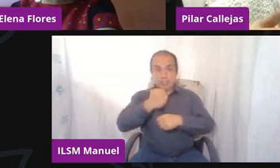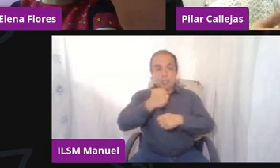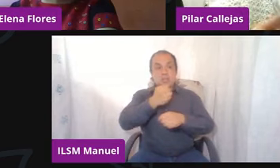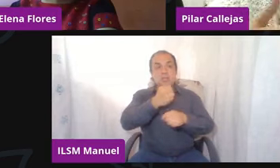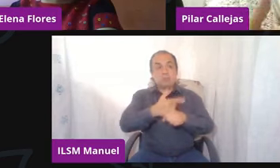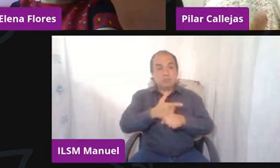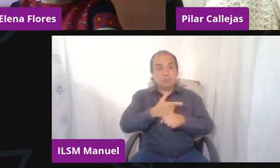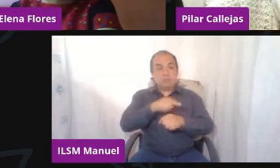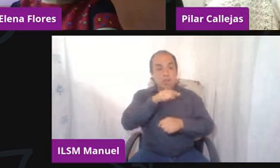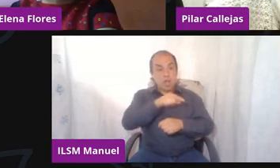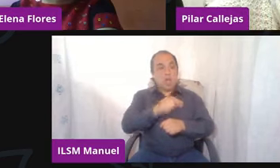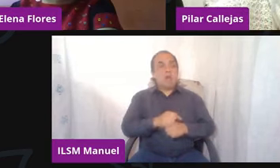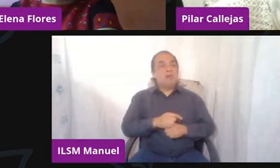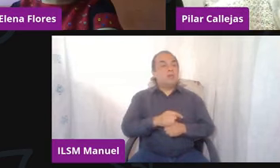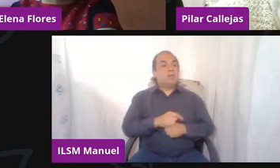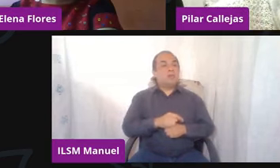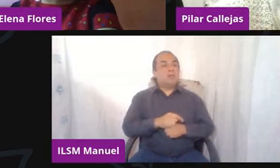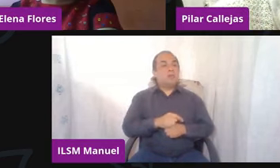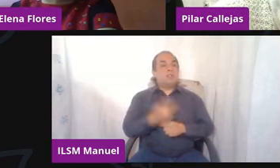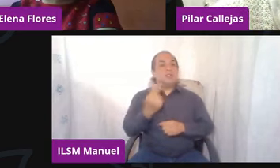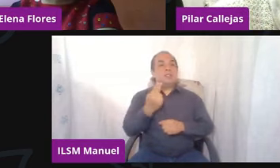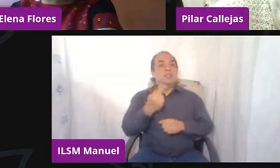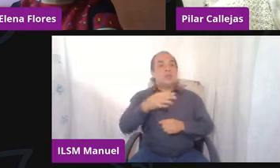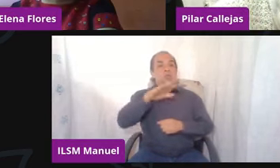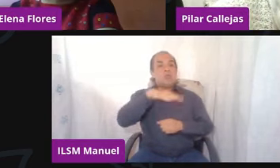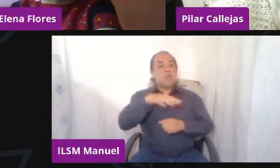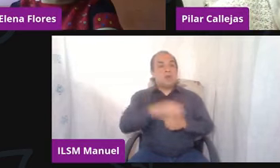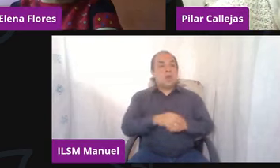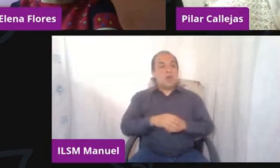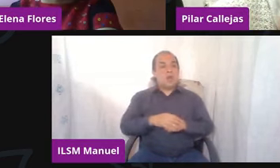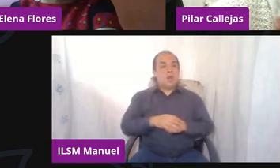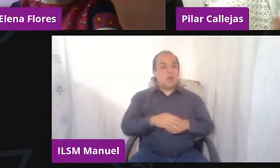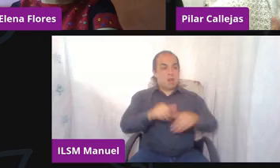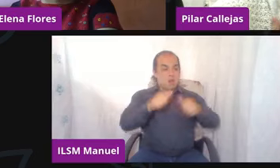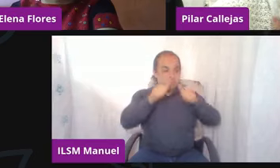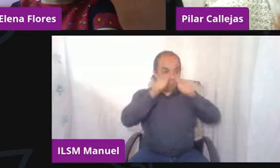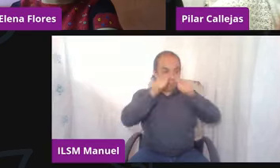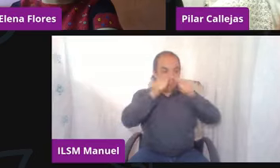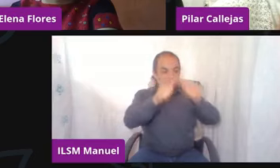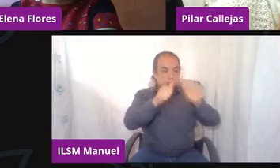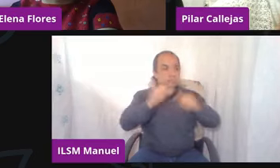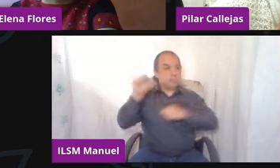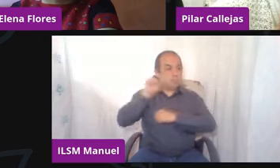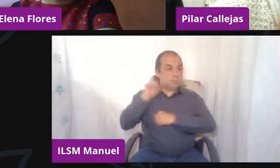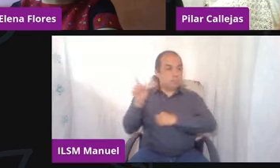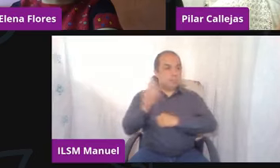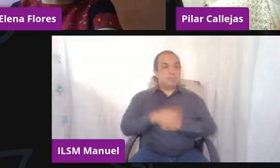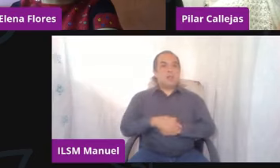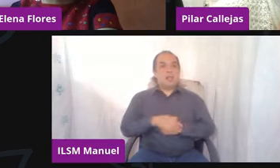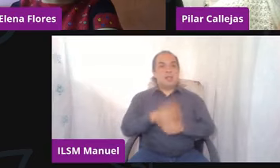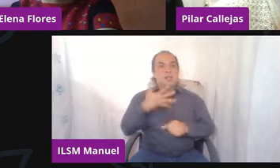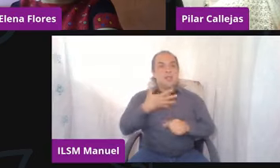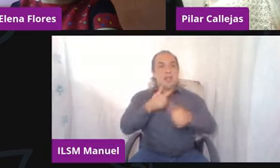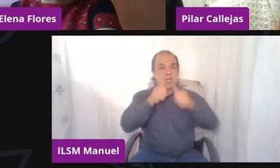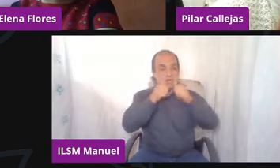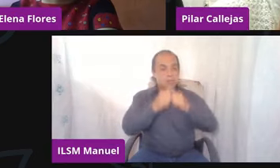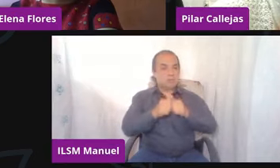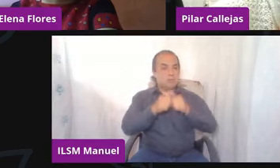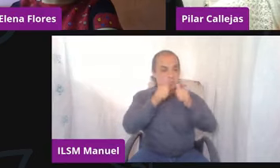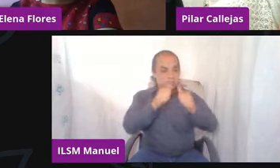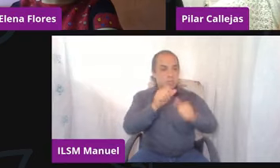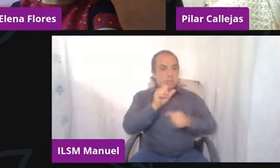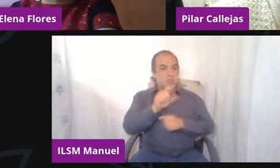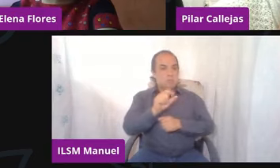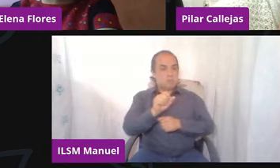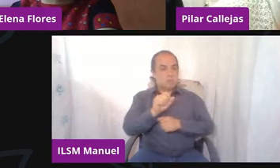buscar la manera profesional para poder externar lo que tiene y si en el caso necesario tratarla, que lo